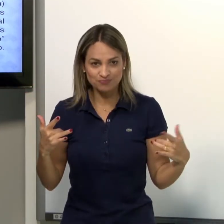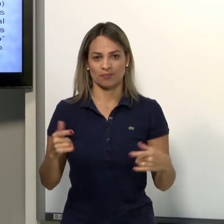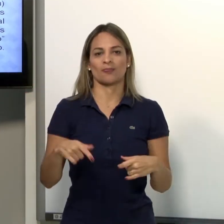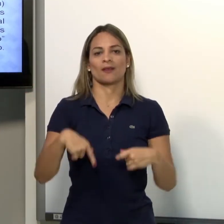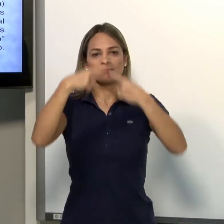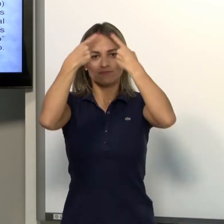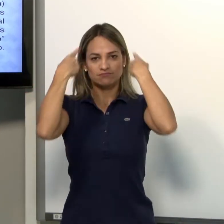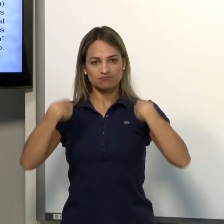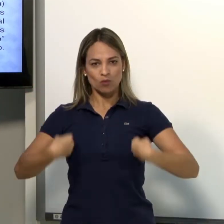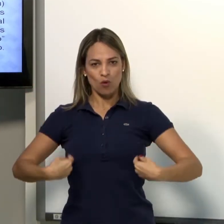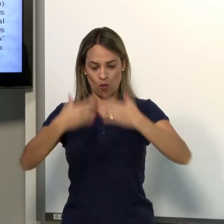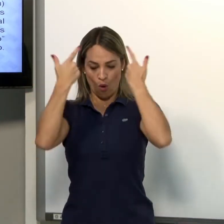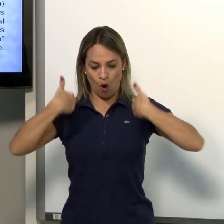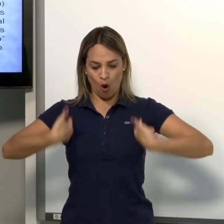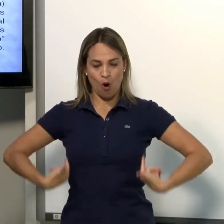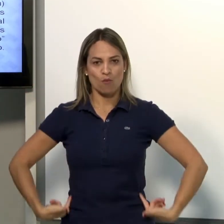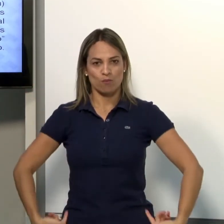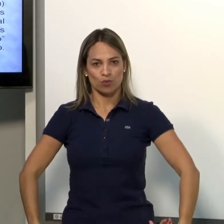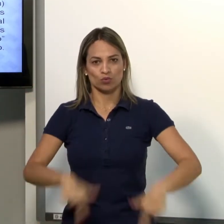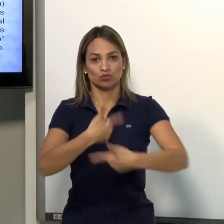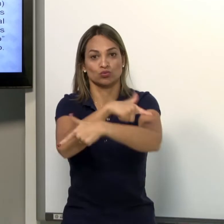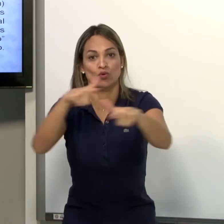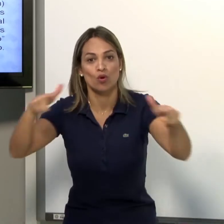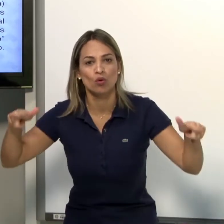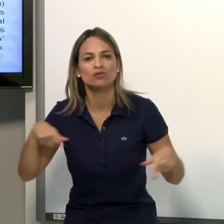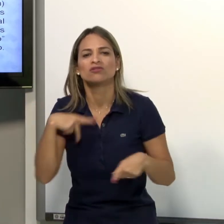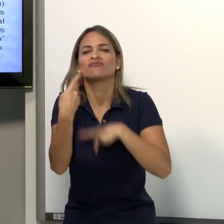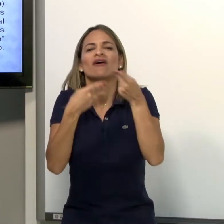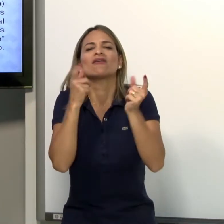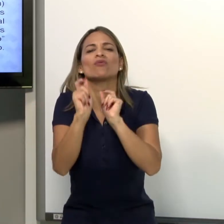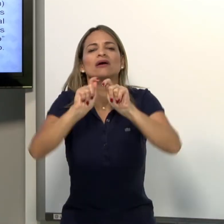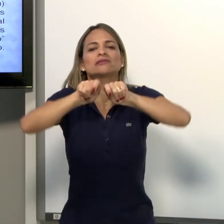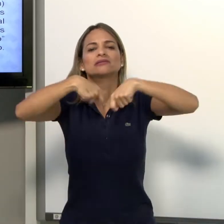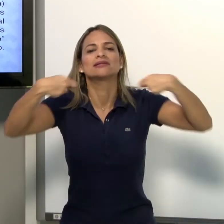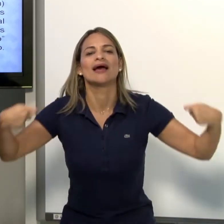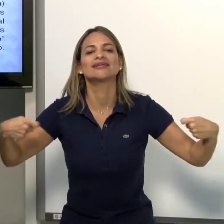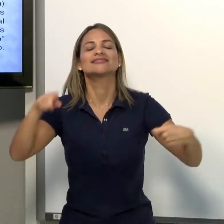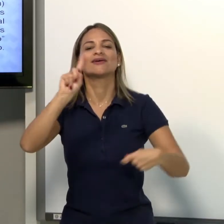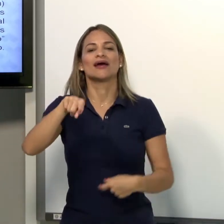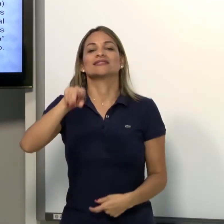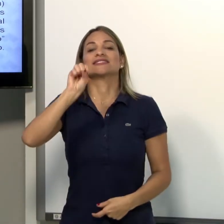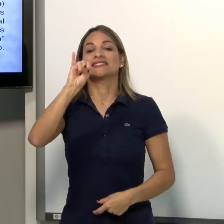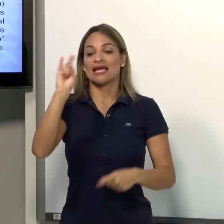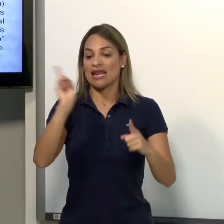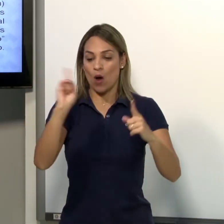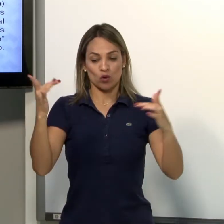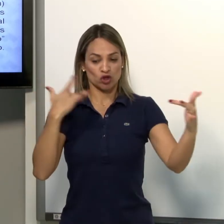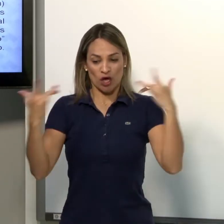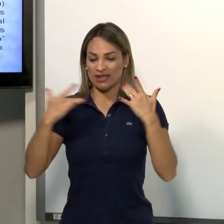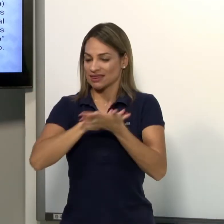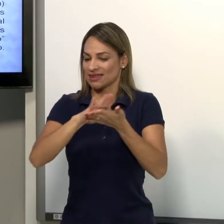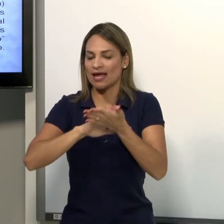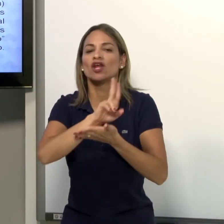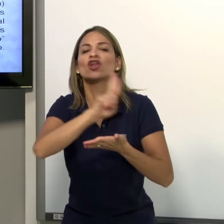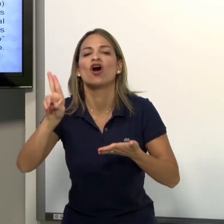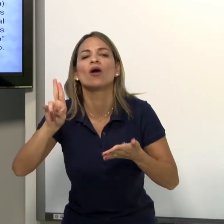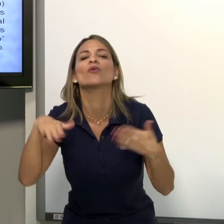Então, nós dizemos que se não toca, esse sinal, se não toca,